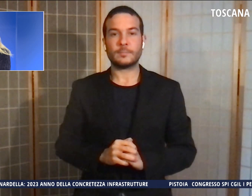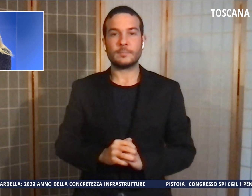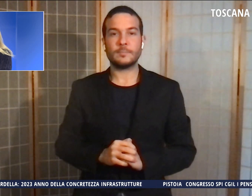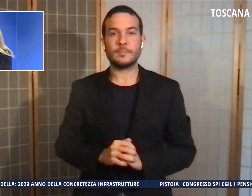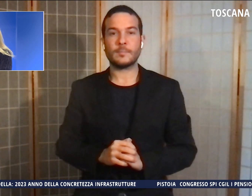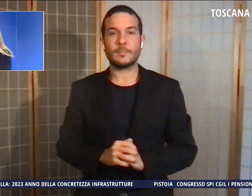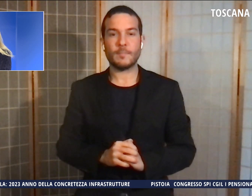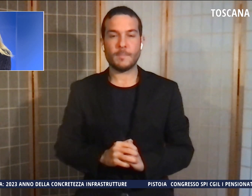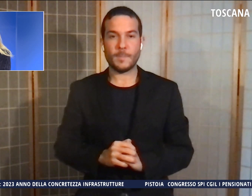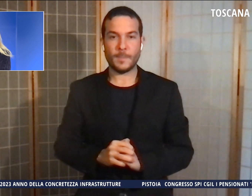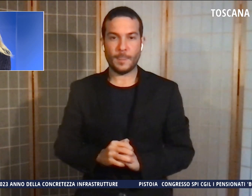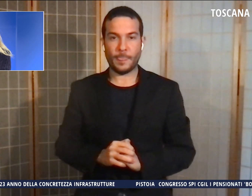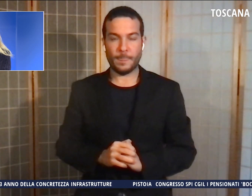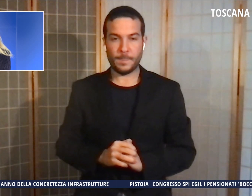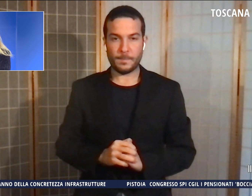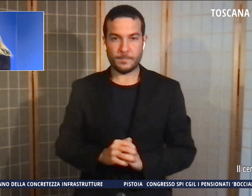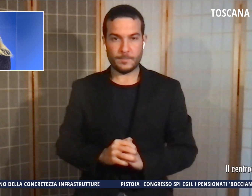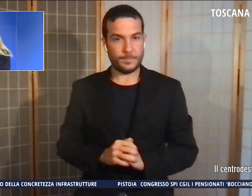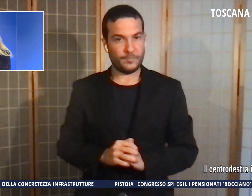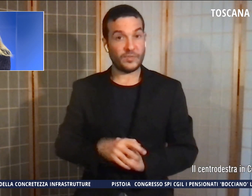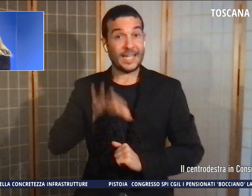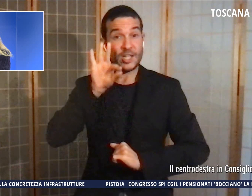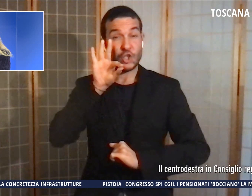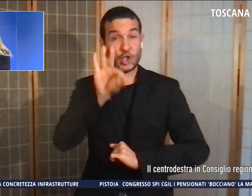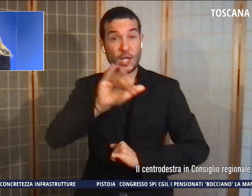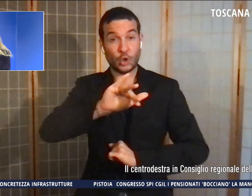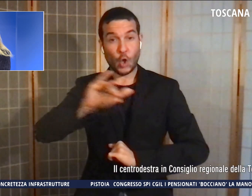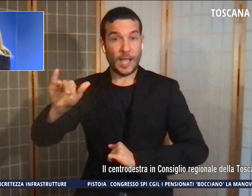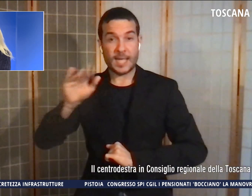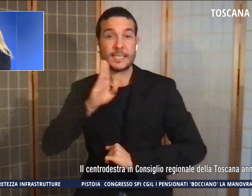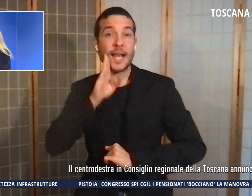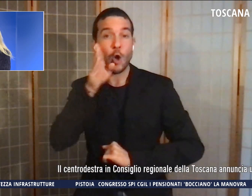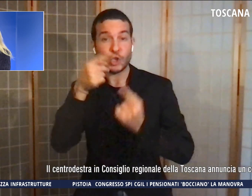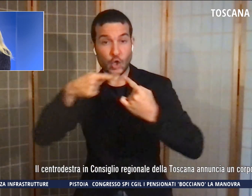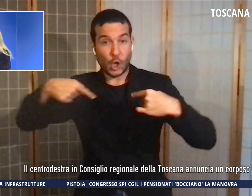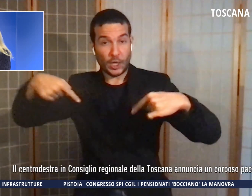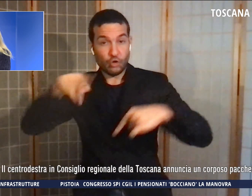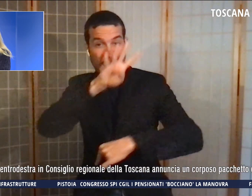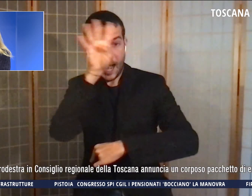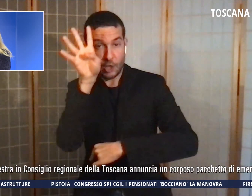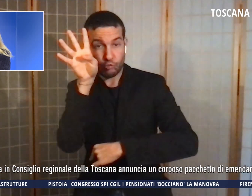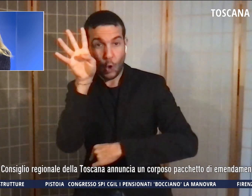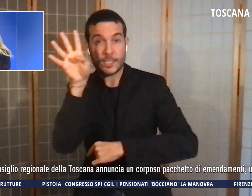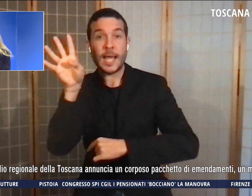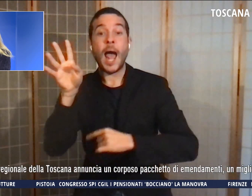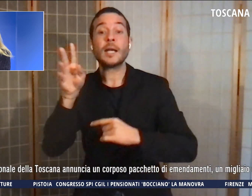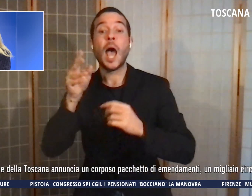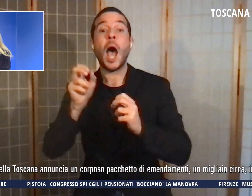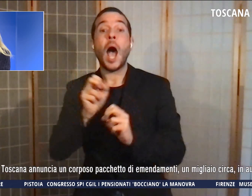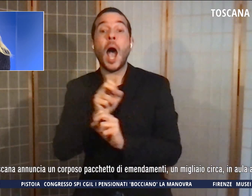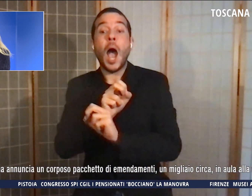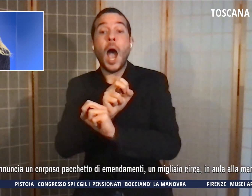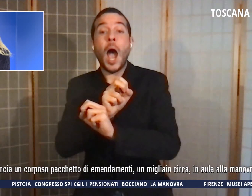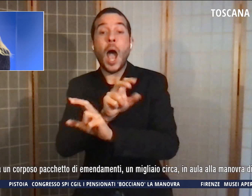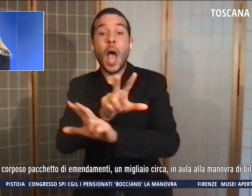Il centro-destra in Consiglio regionale della Toscana annuncia un corposo pacchetto